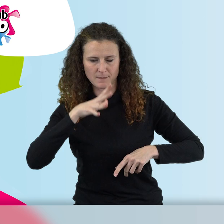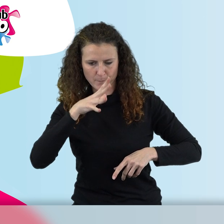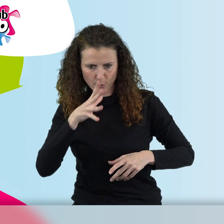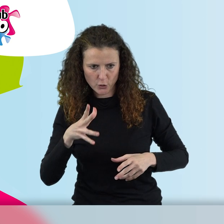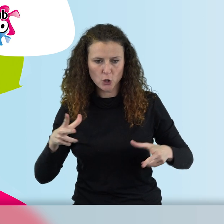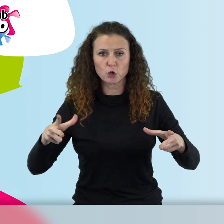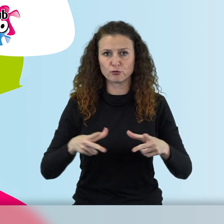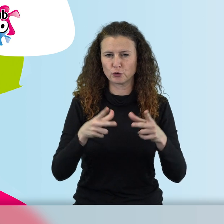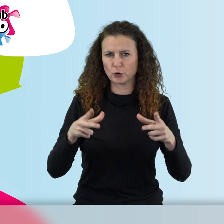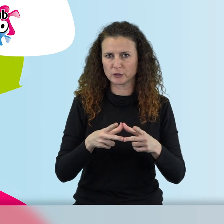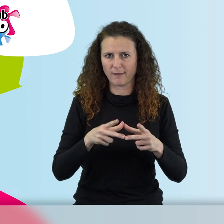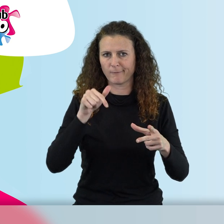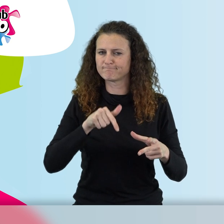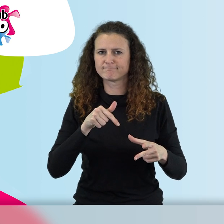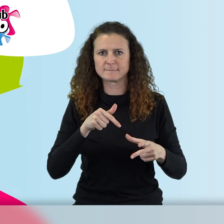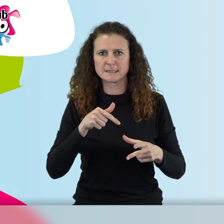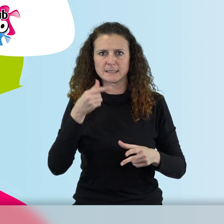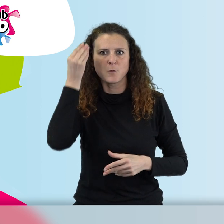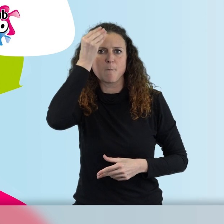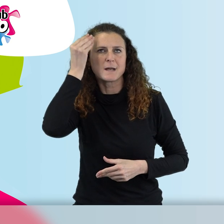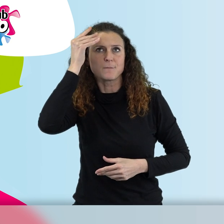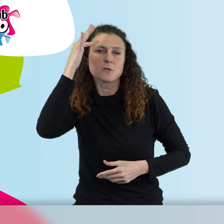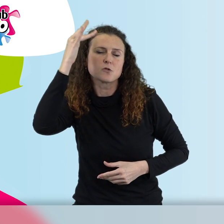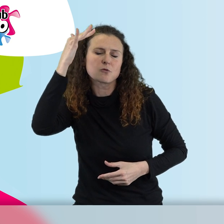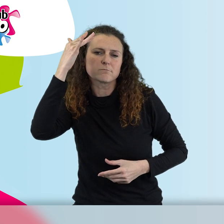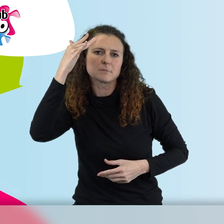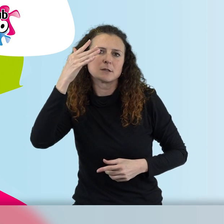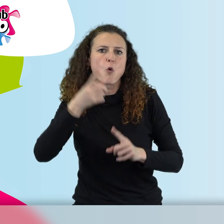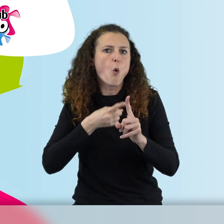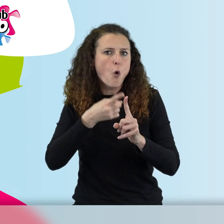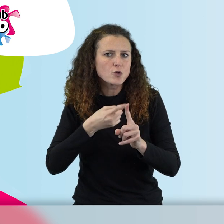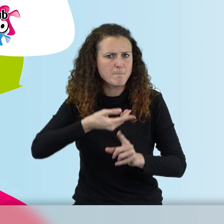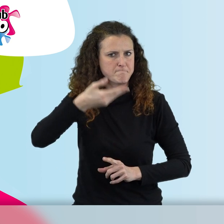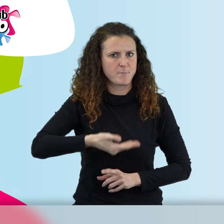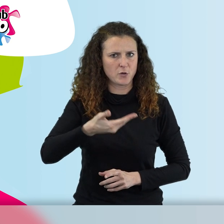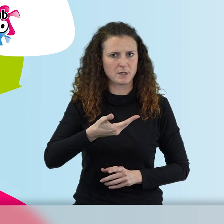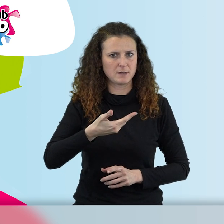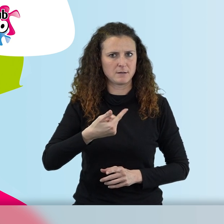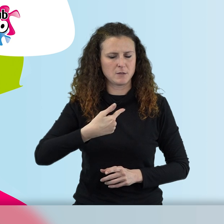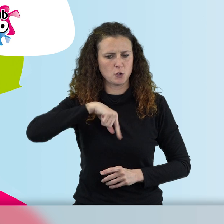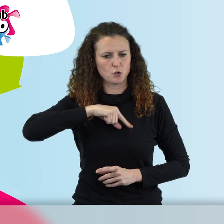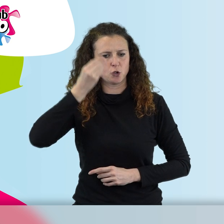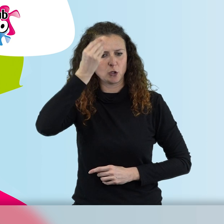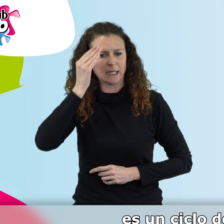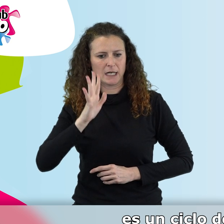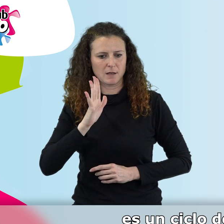sociedad que se valora mucho lo útil y creemos que a determinadas edades